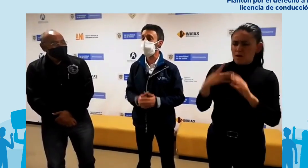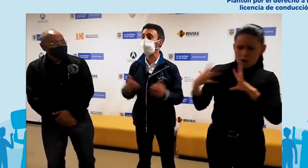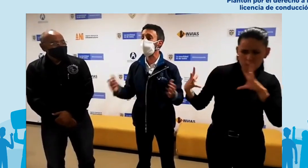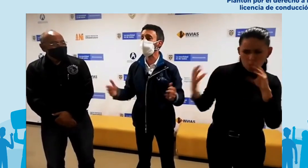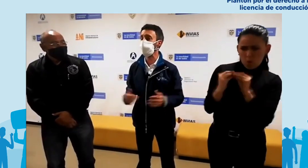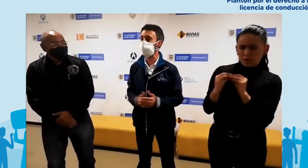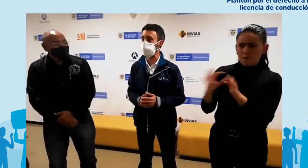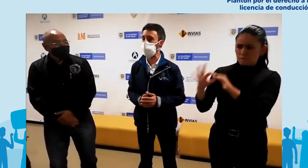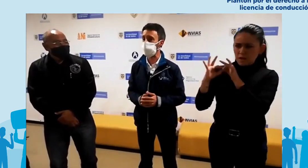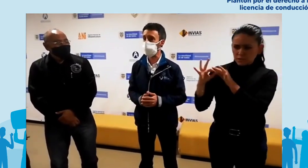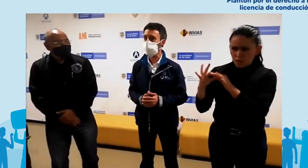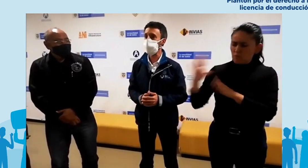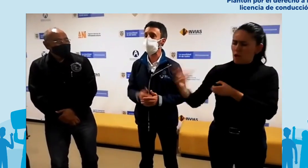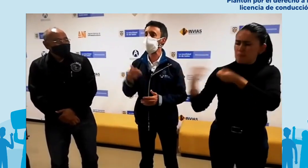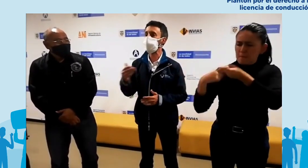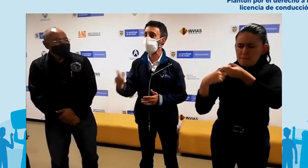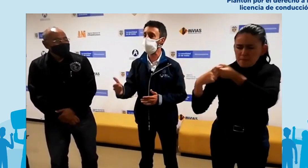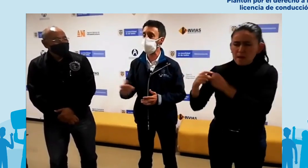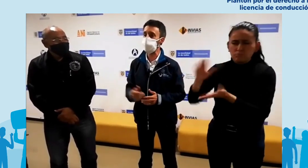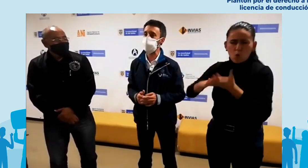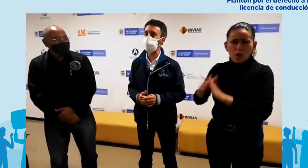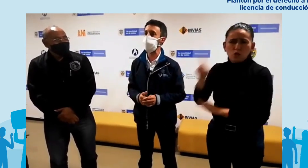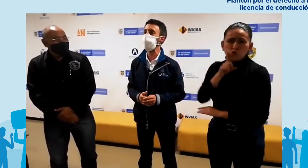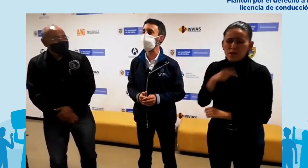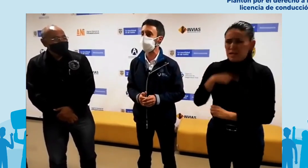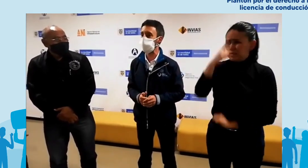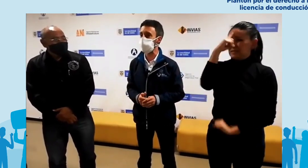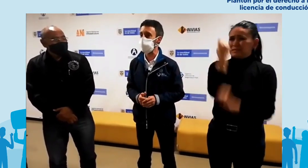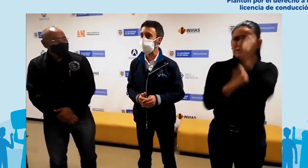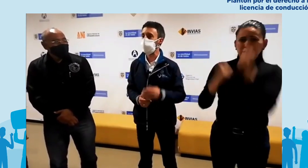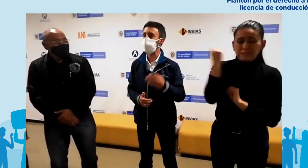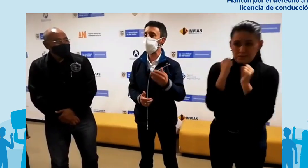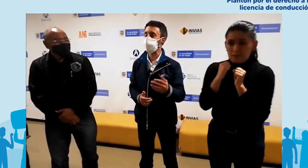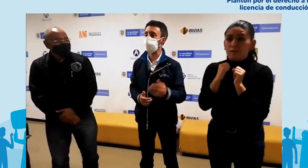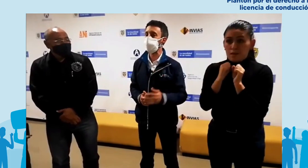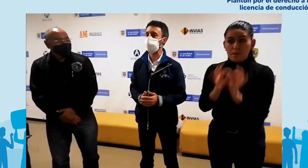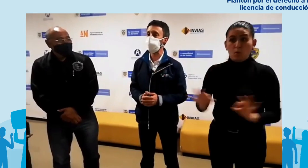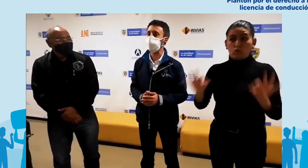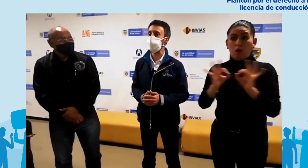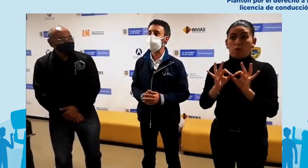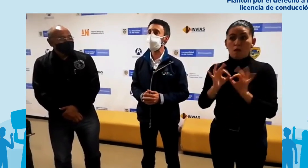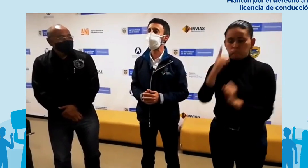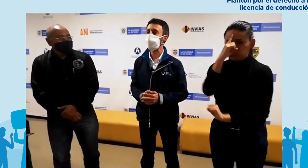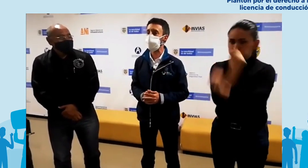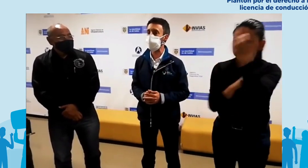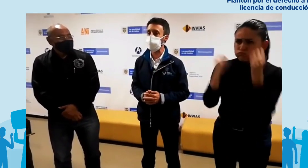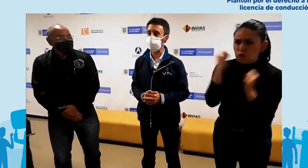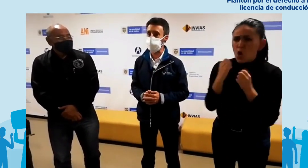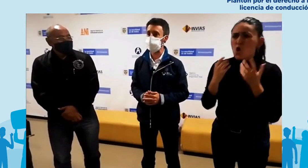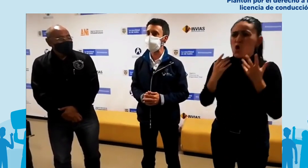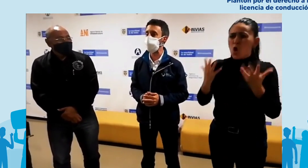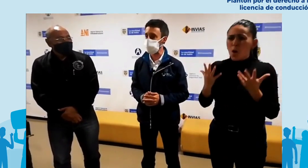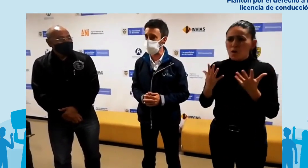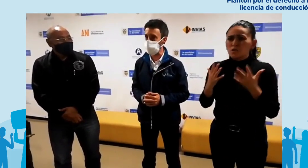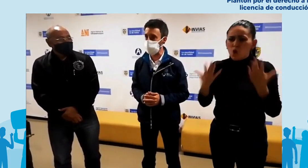todos sus afiliados, y que les preocupa de manera importante de manera asociada a los temas del licenciamiento.